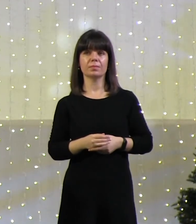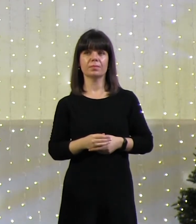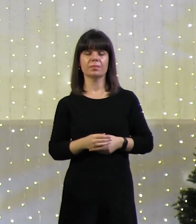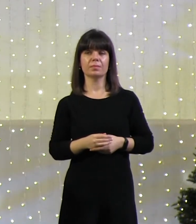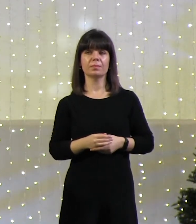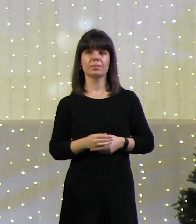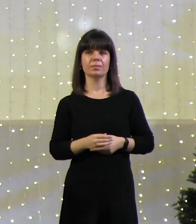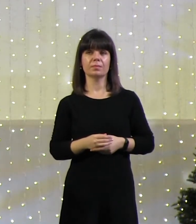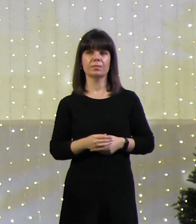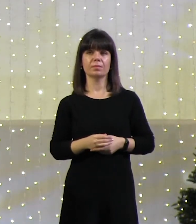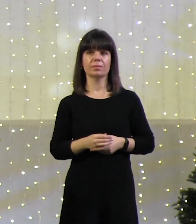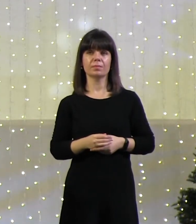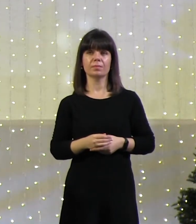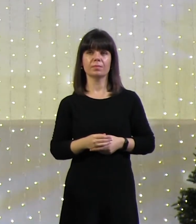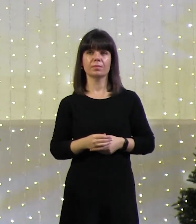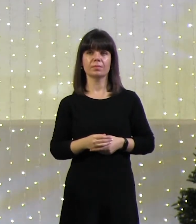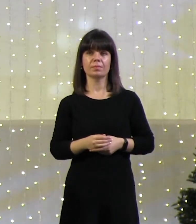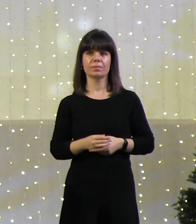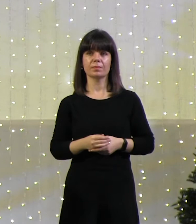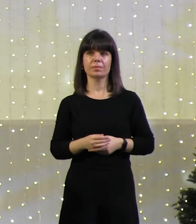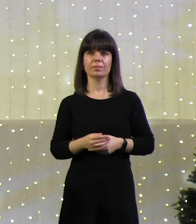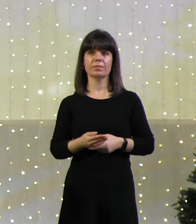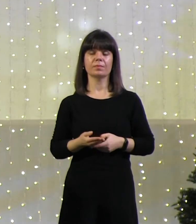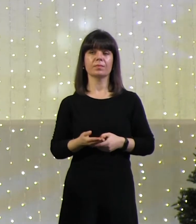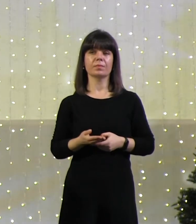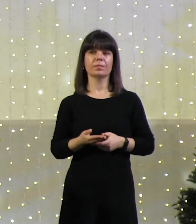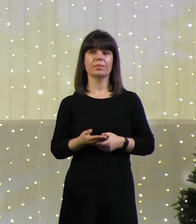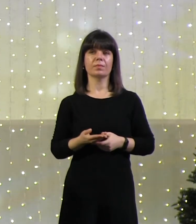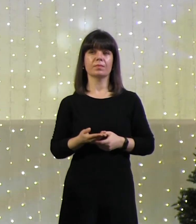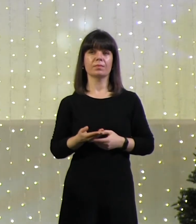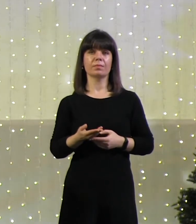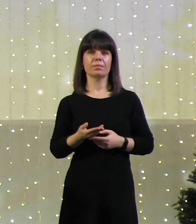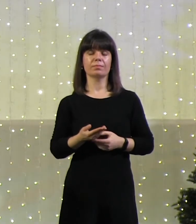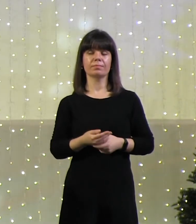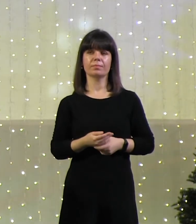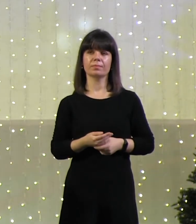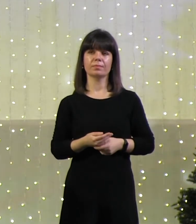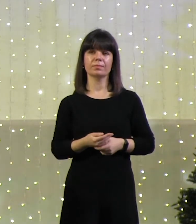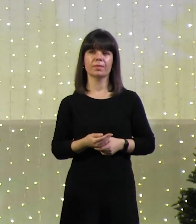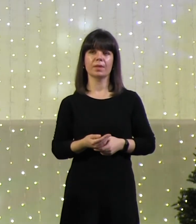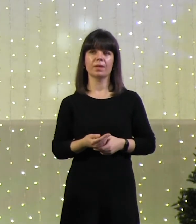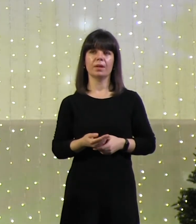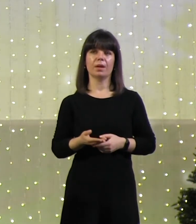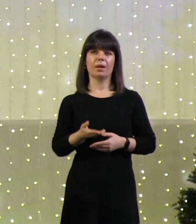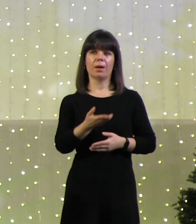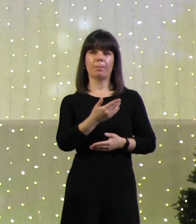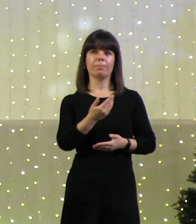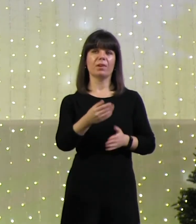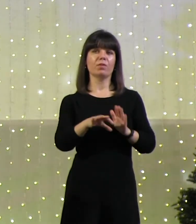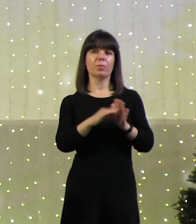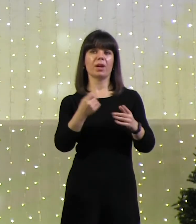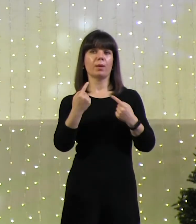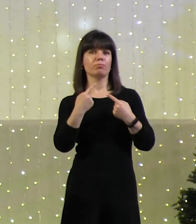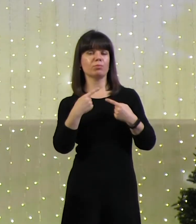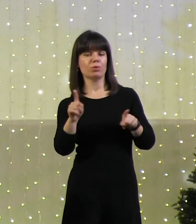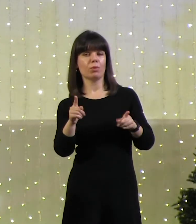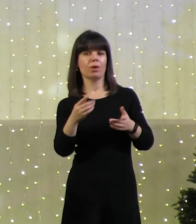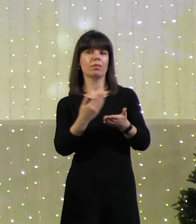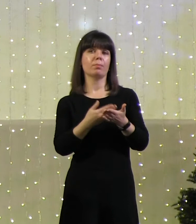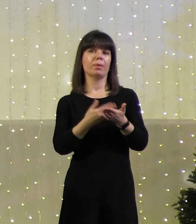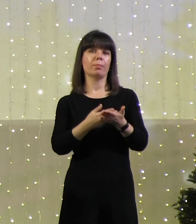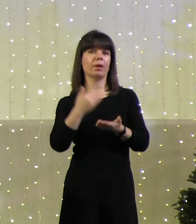Мы прибегаем и предпочитаем какие-то другие инструменты. Например, мысли,